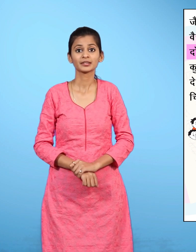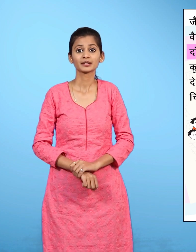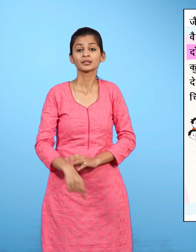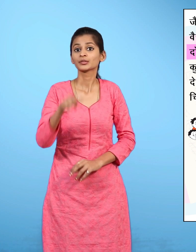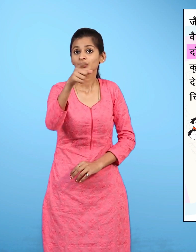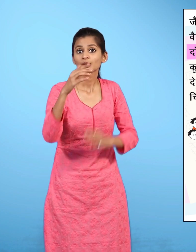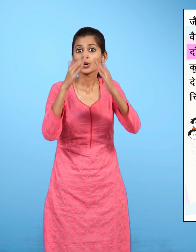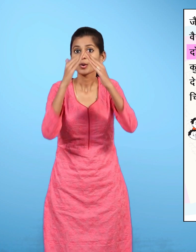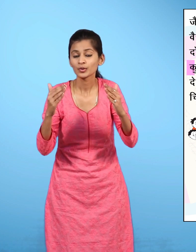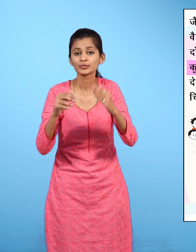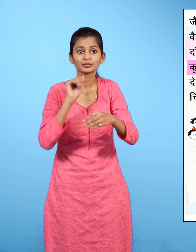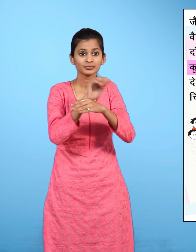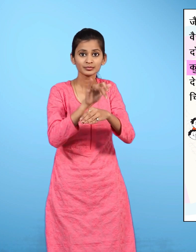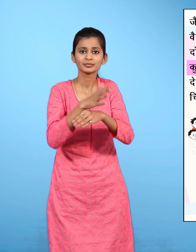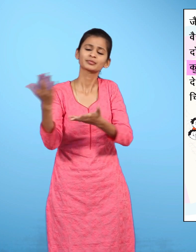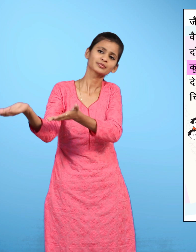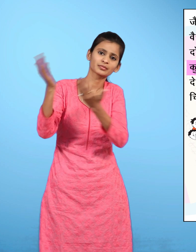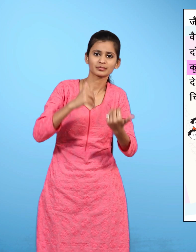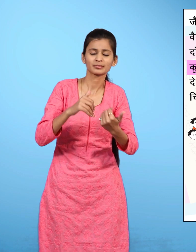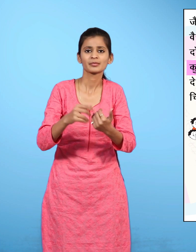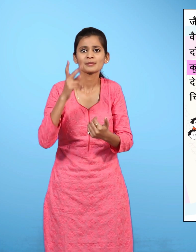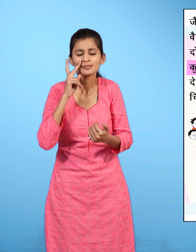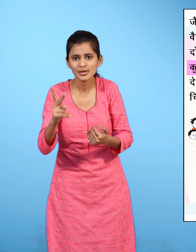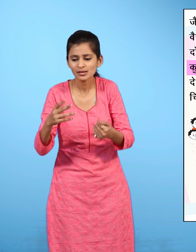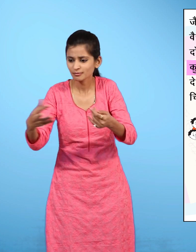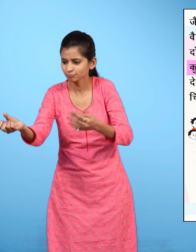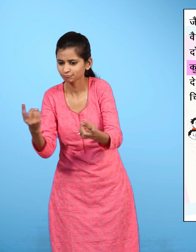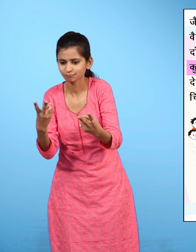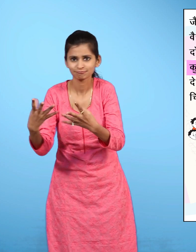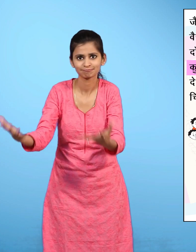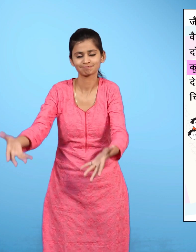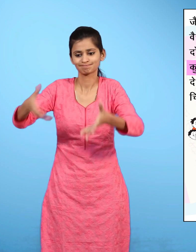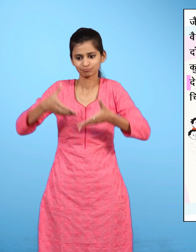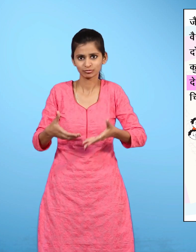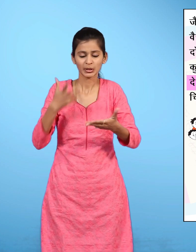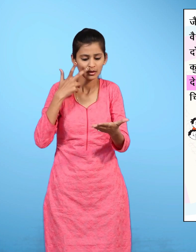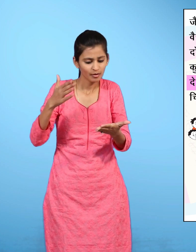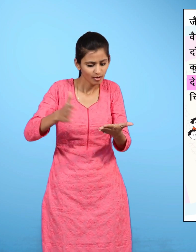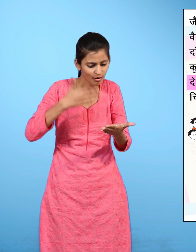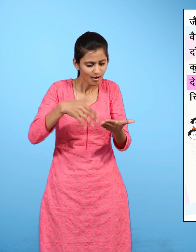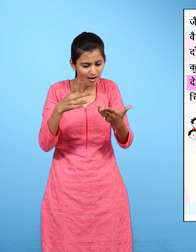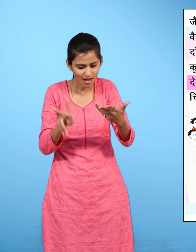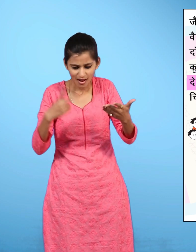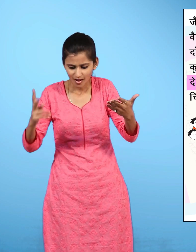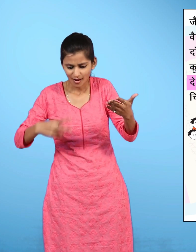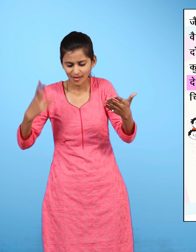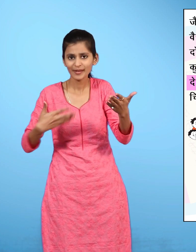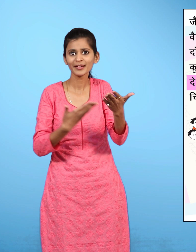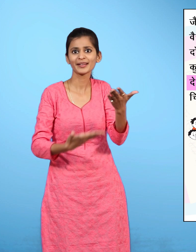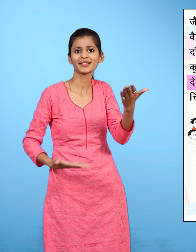तुम घर से कुछ चिठीया लाओ और देखो देखा कितनी अलग-अलग प्रकार की